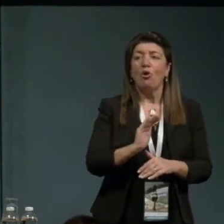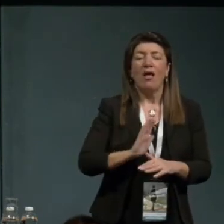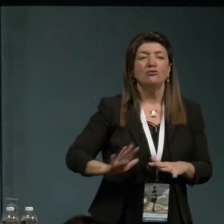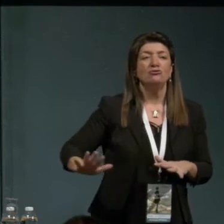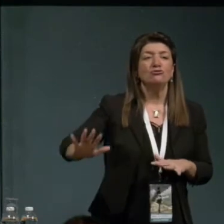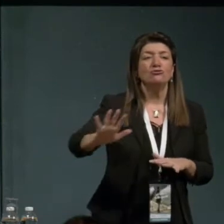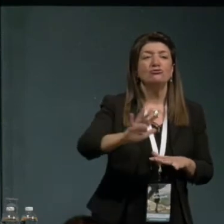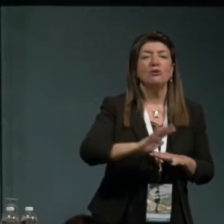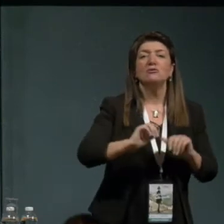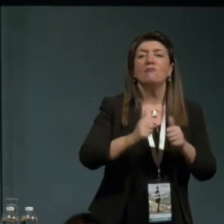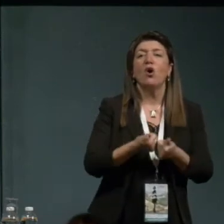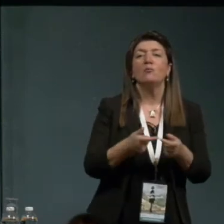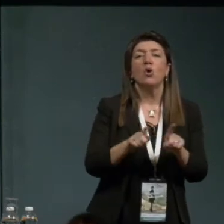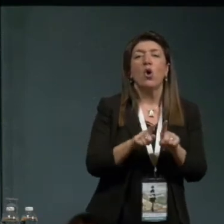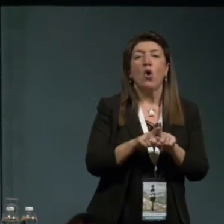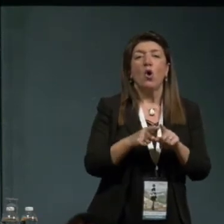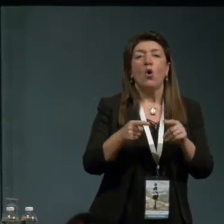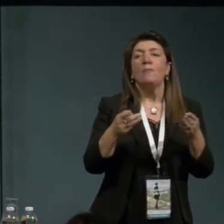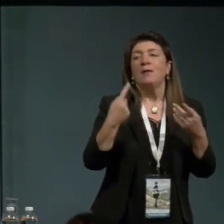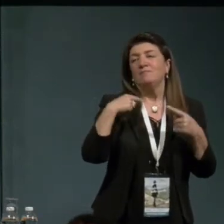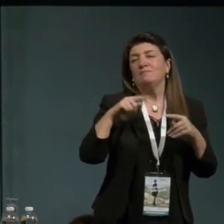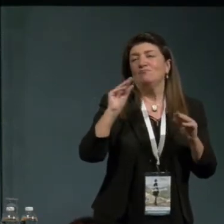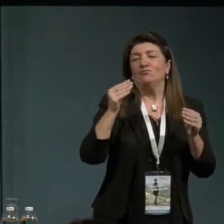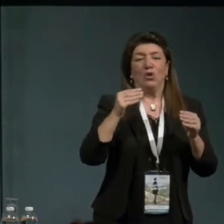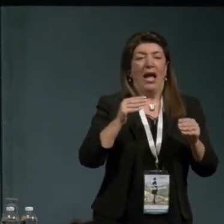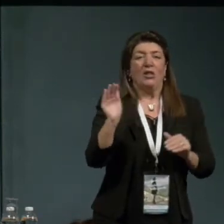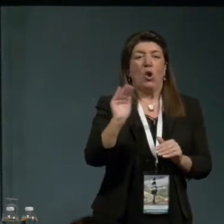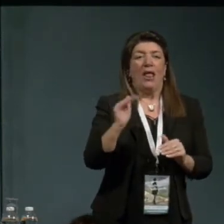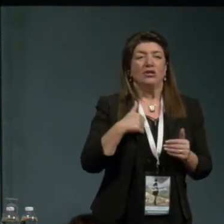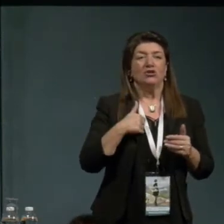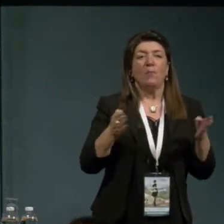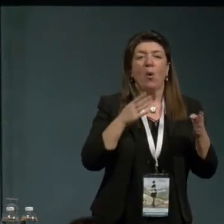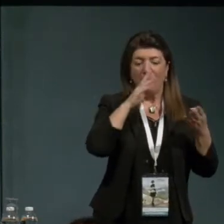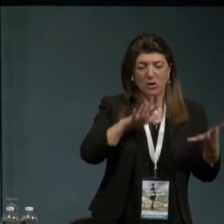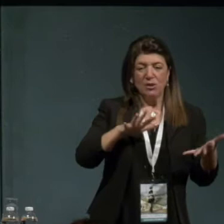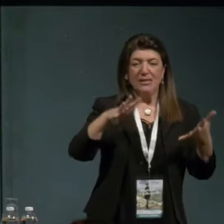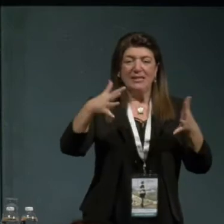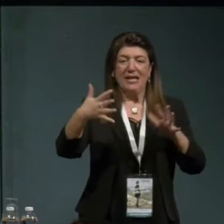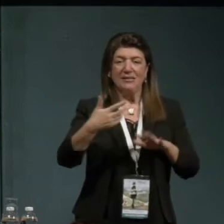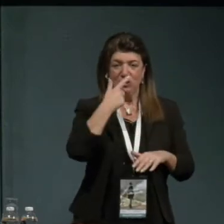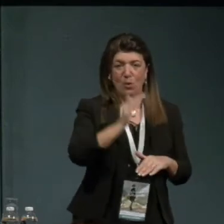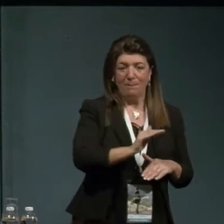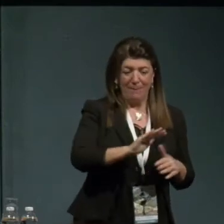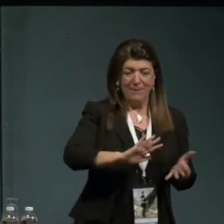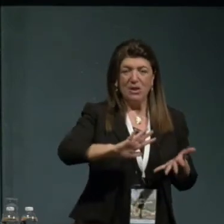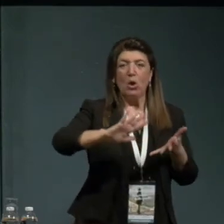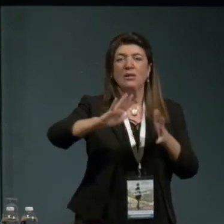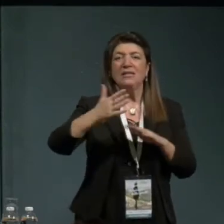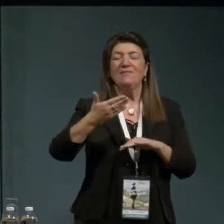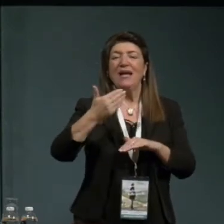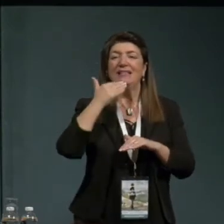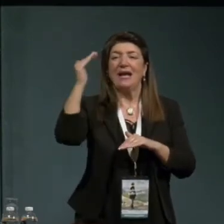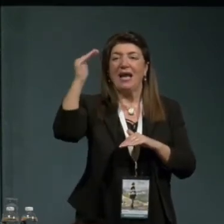come momento di transizione, di pubertà fisiologica e mentale, però l